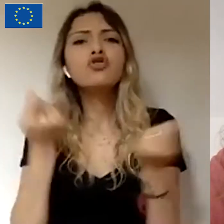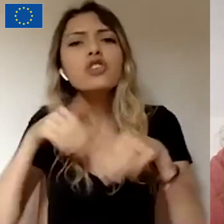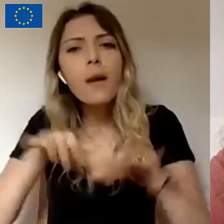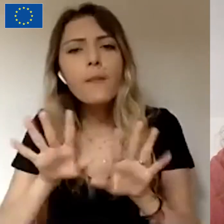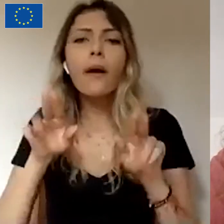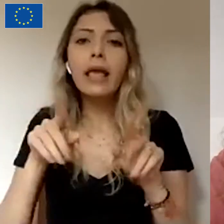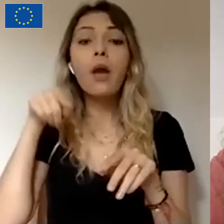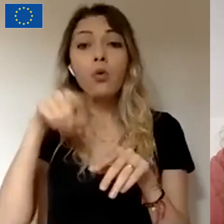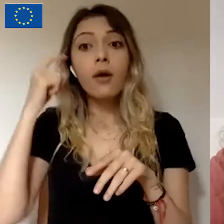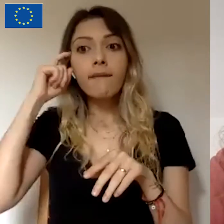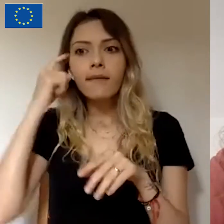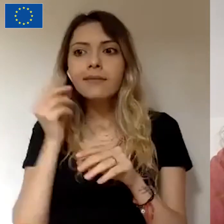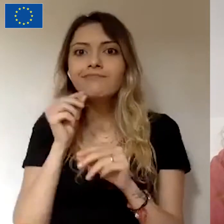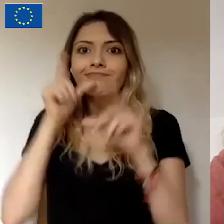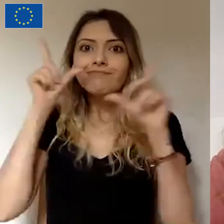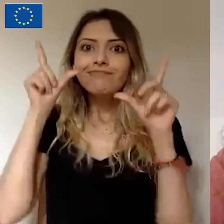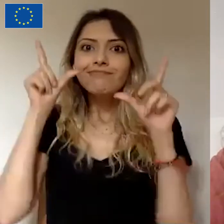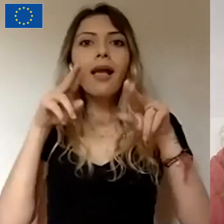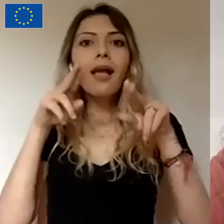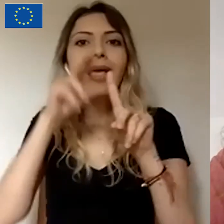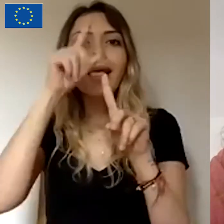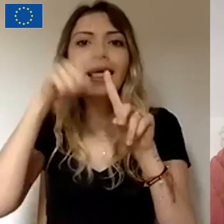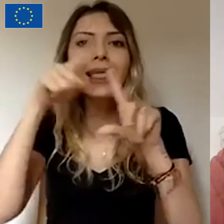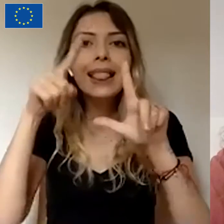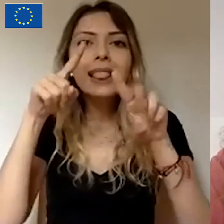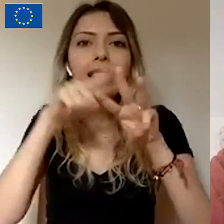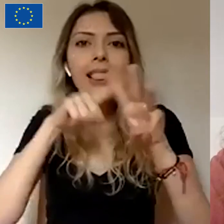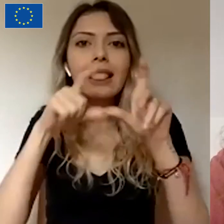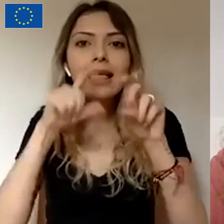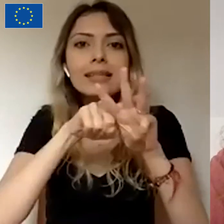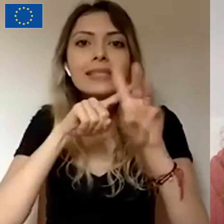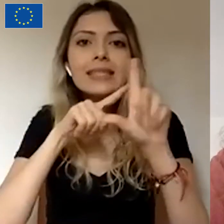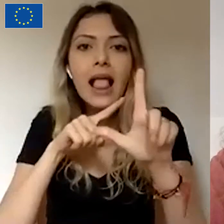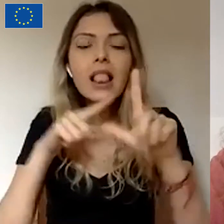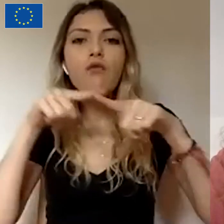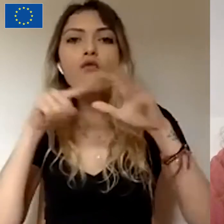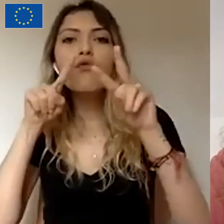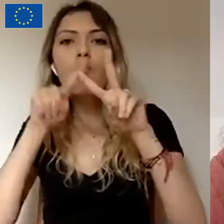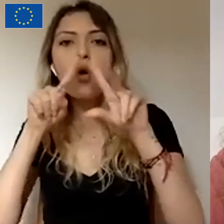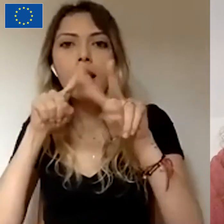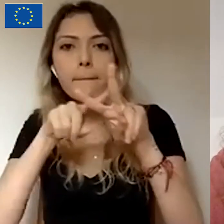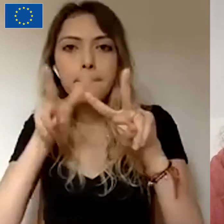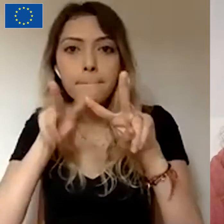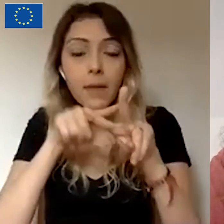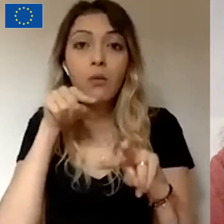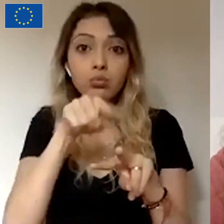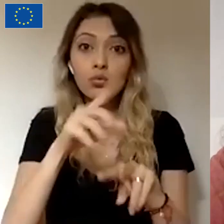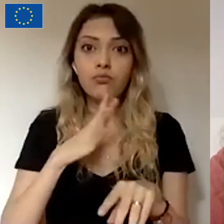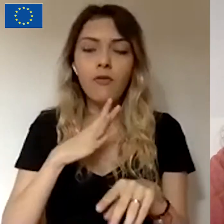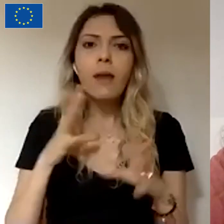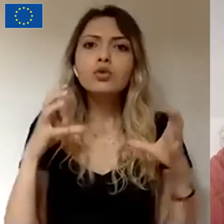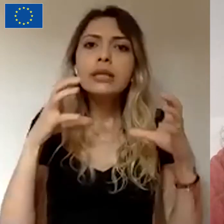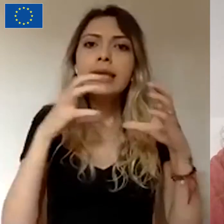fikri ortaya çıktı. Çünkü kitlesel fonlama jargon olarak fonlamanın demokratikleşmesi olarak da geçiyor.